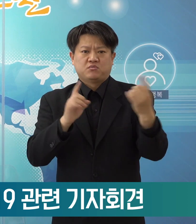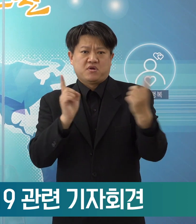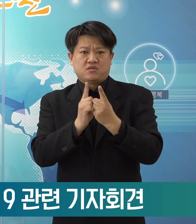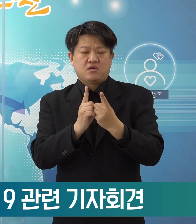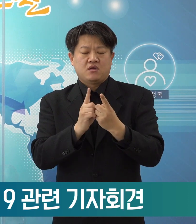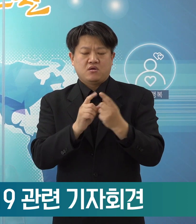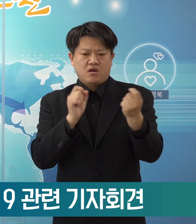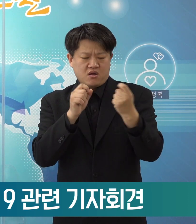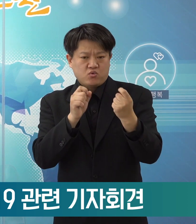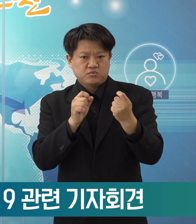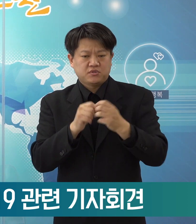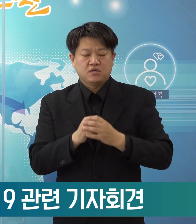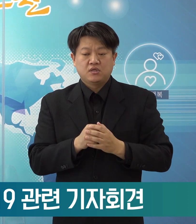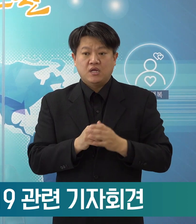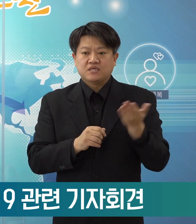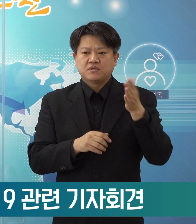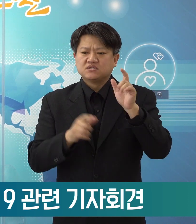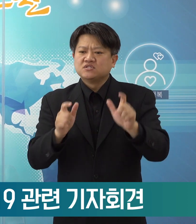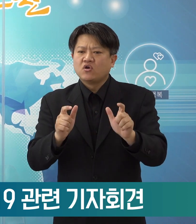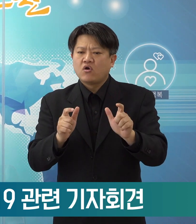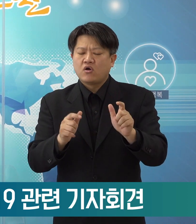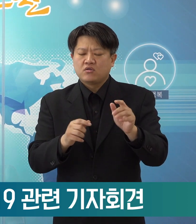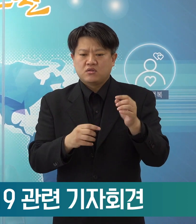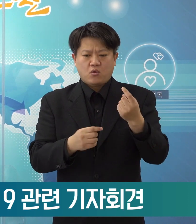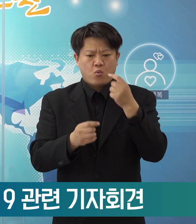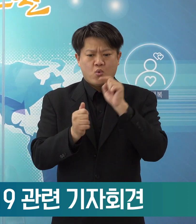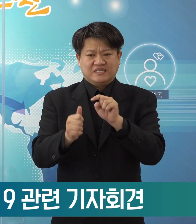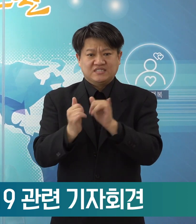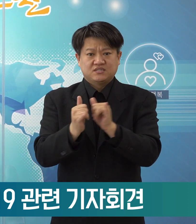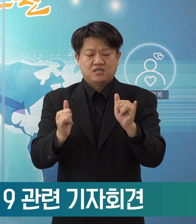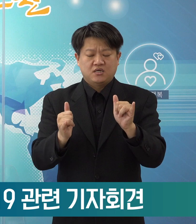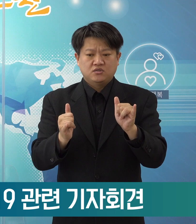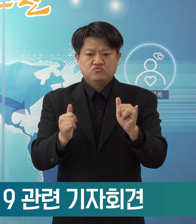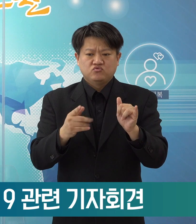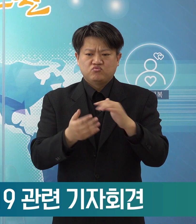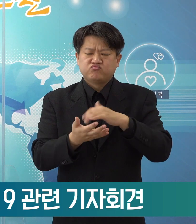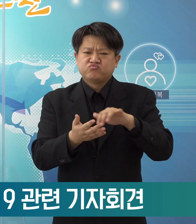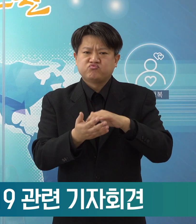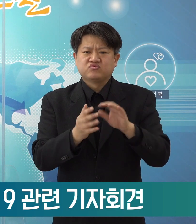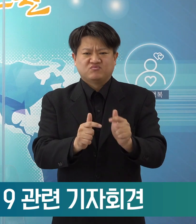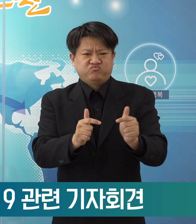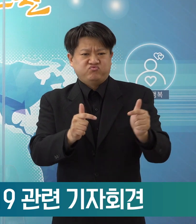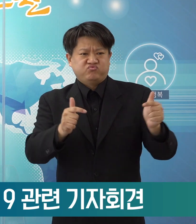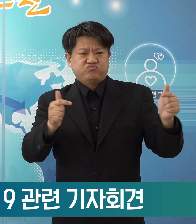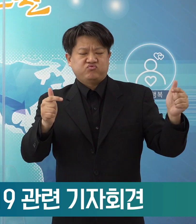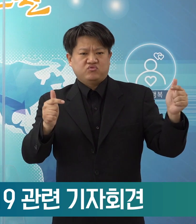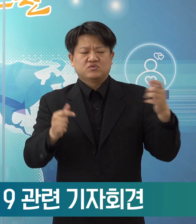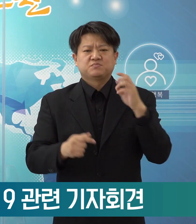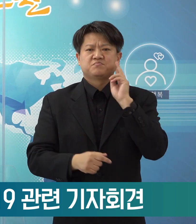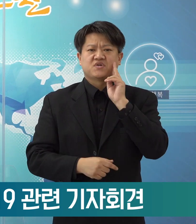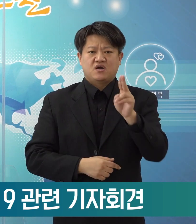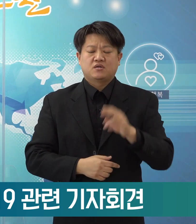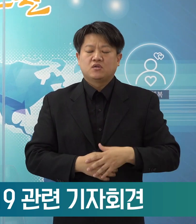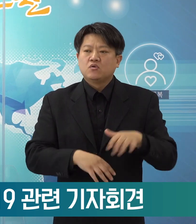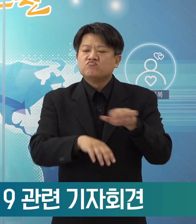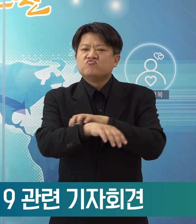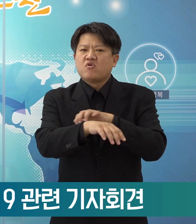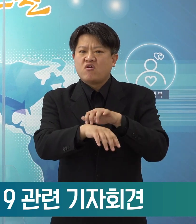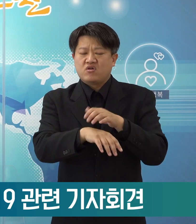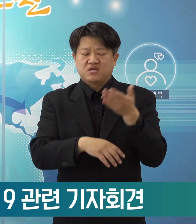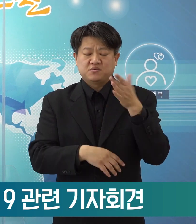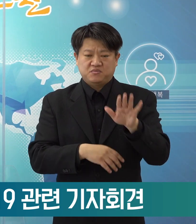지역의 확진자 수는 최근 급증해서 엄중한 상황입니다. 불편하시더라도